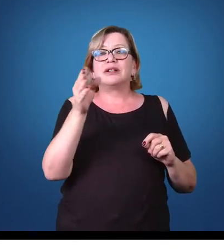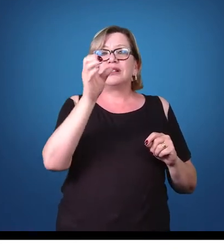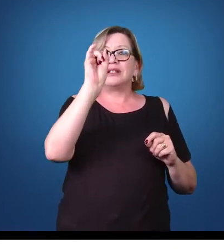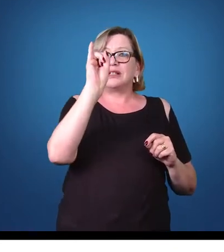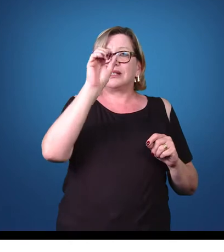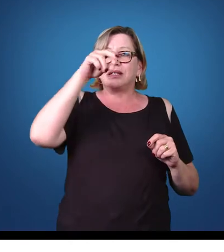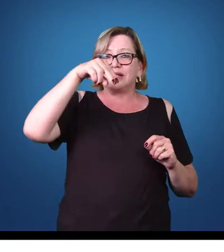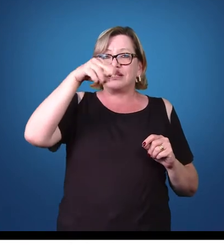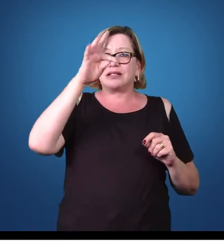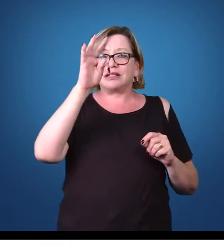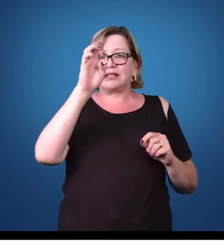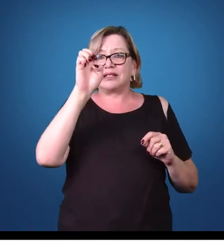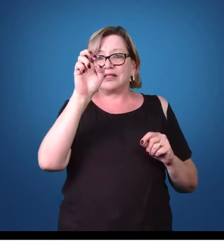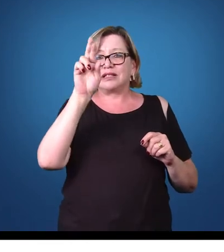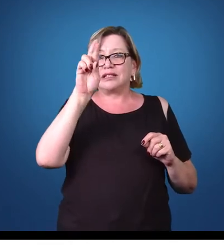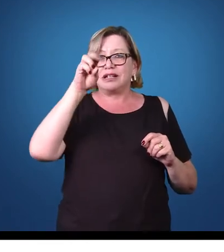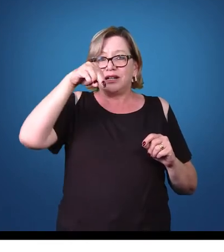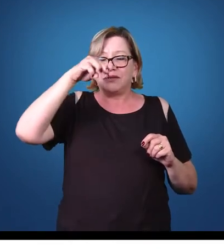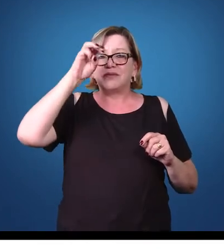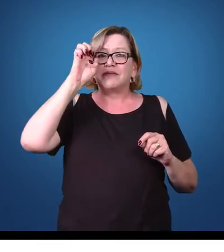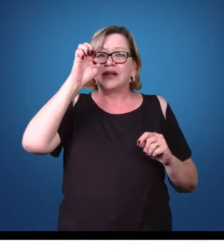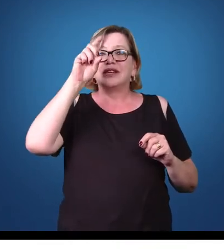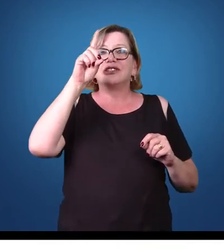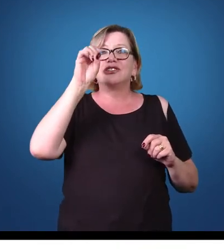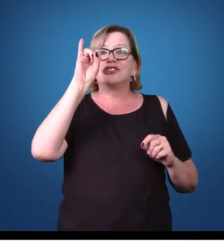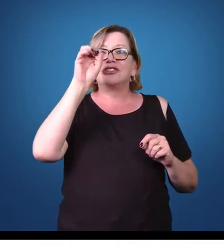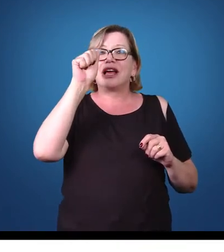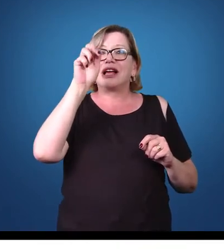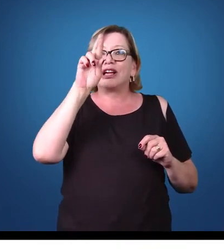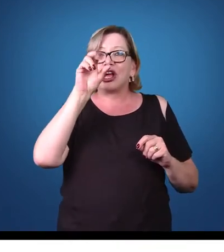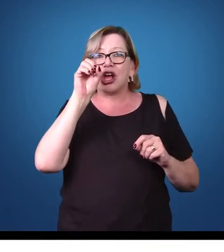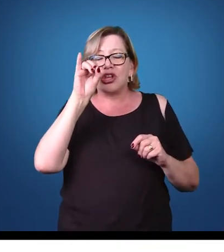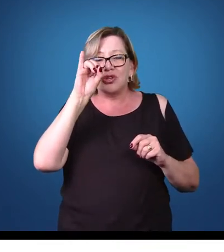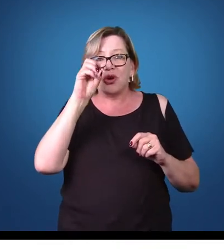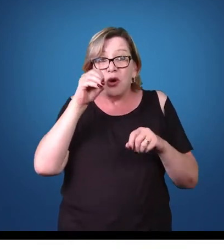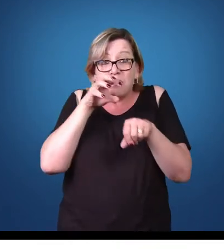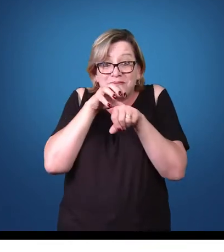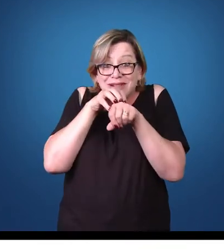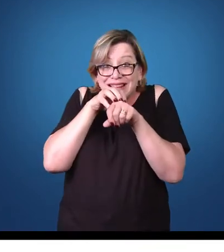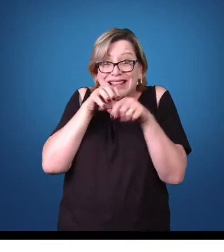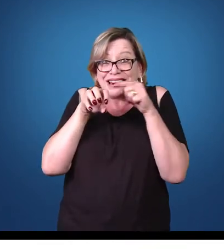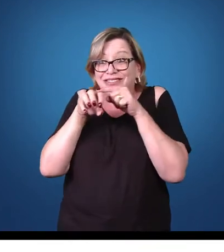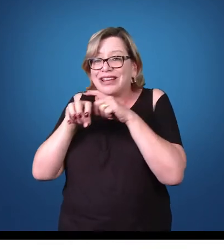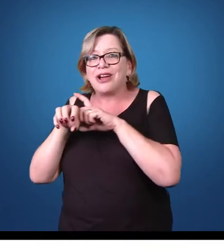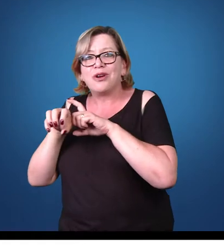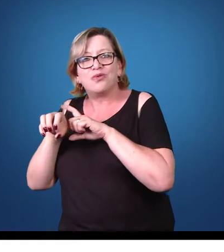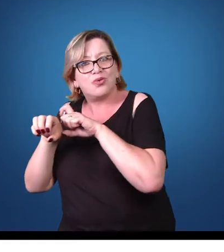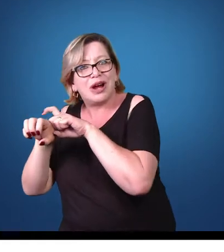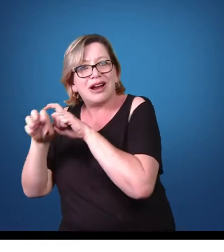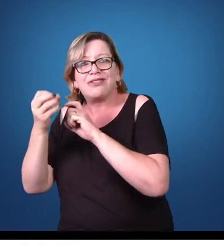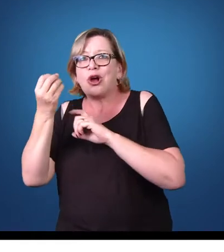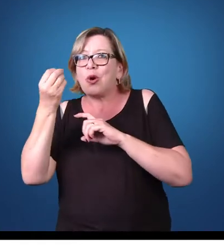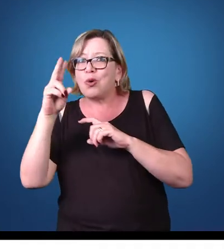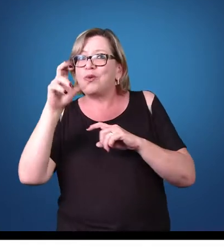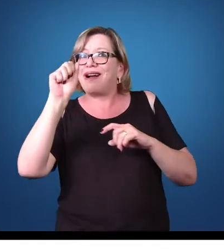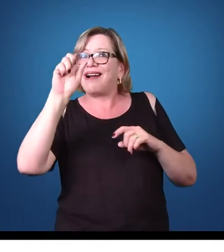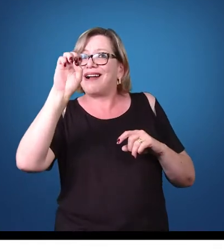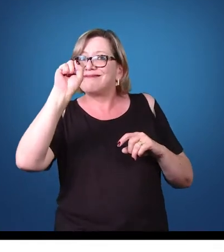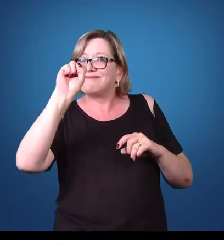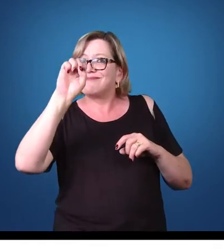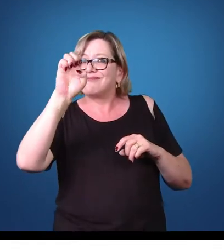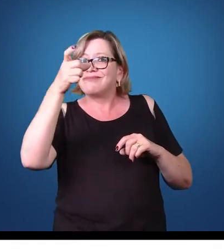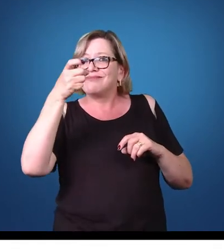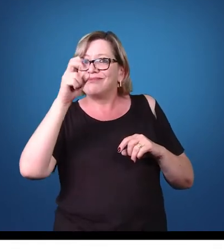encontra na forma larval ou numa fase assexuada do seu ciclo de vida.